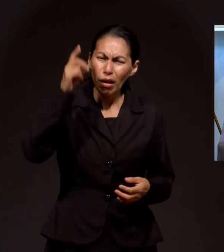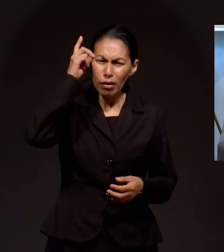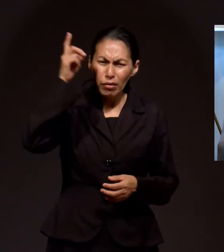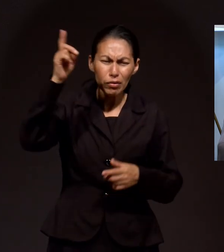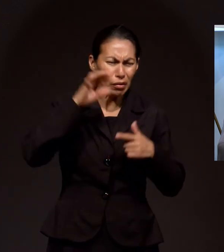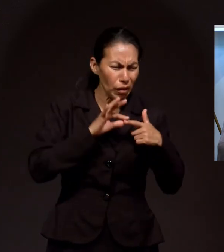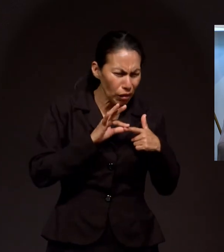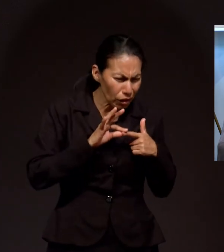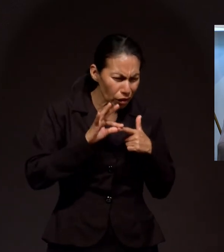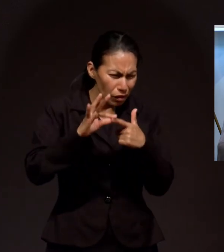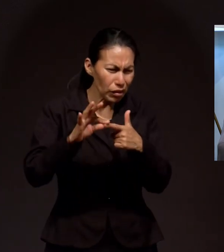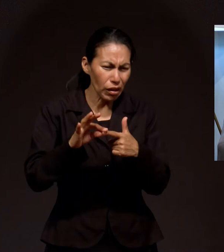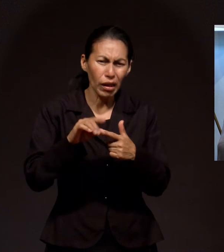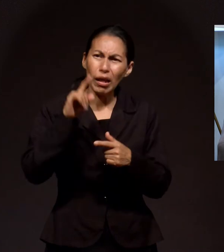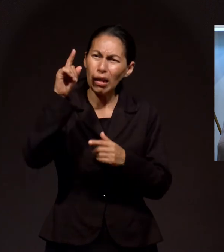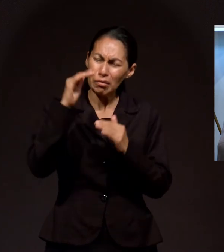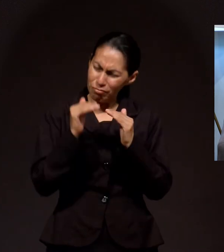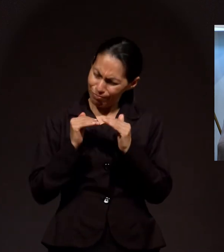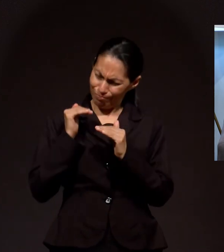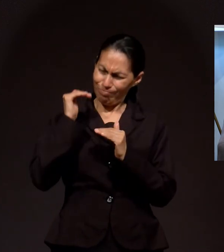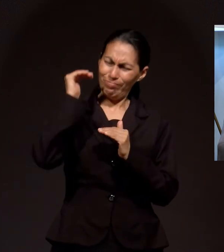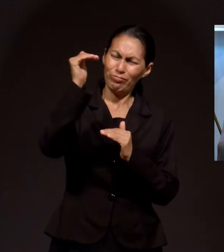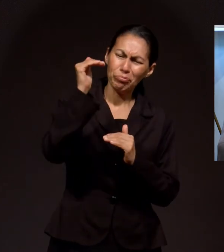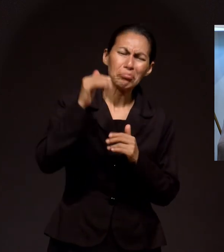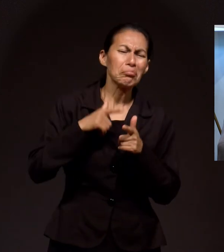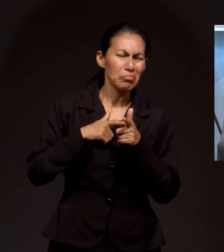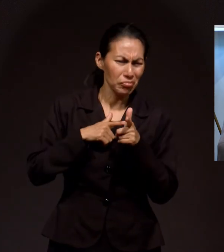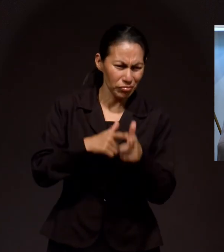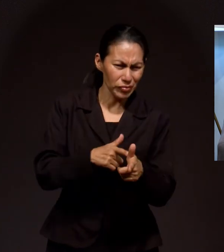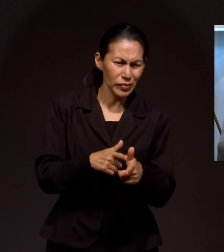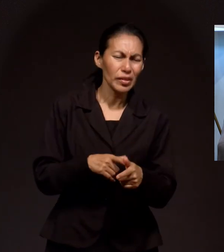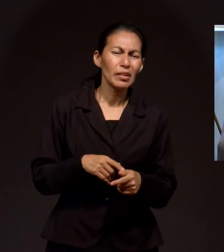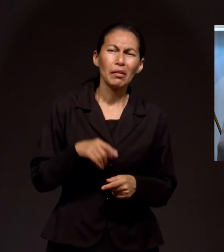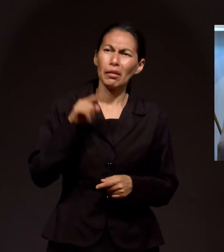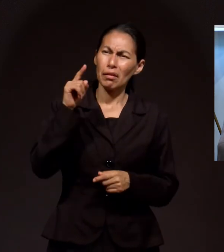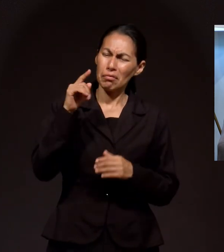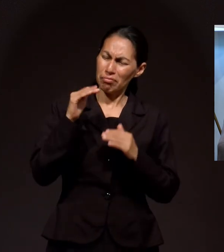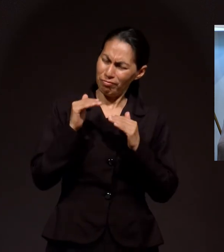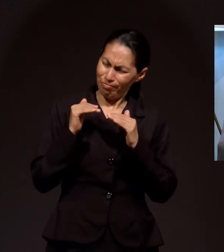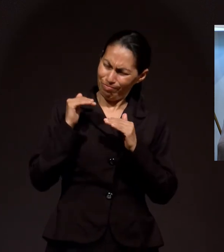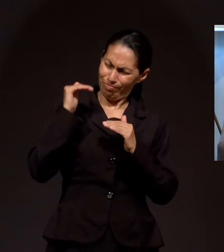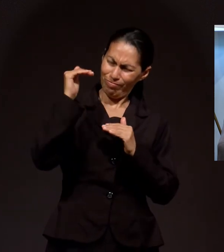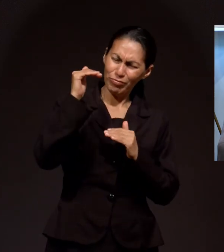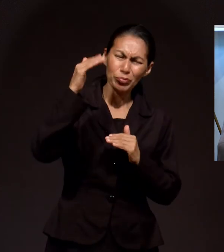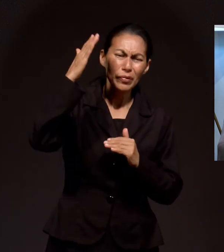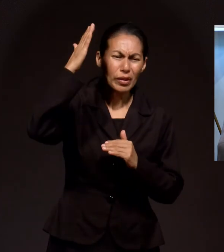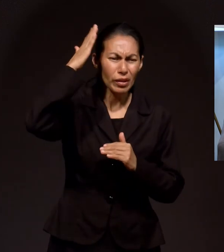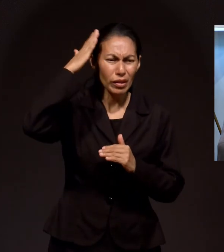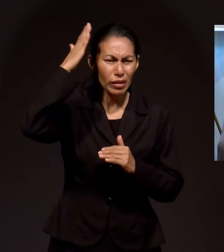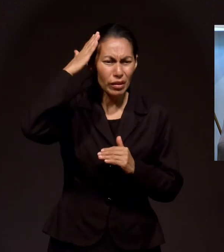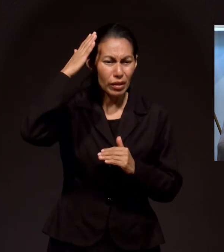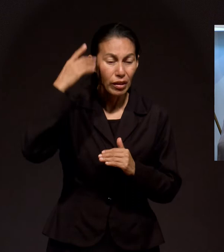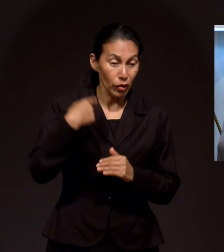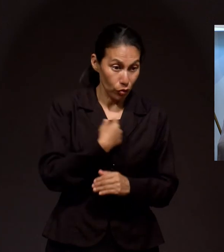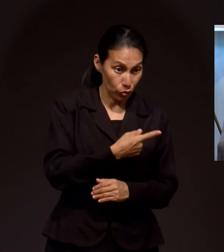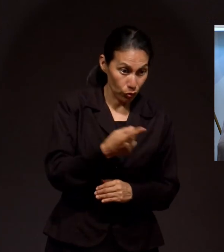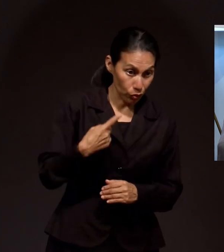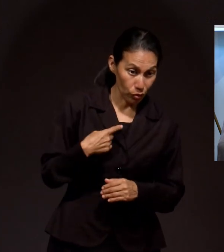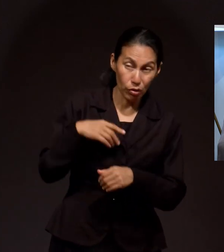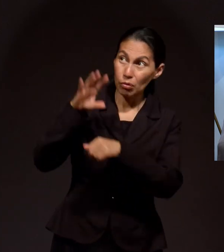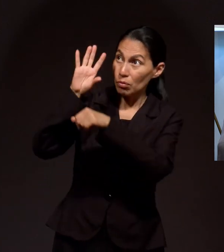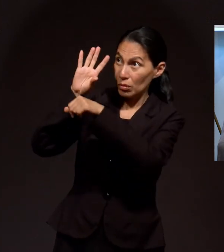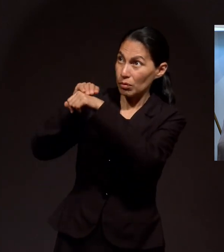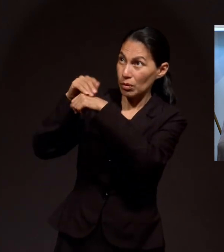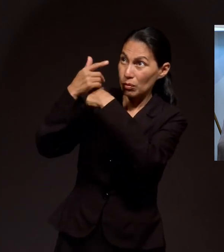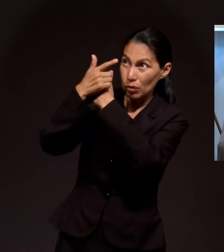el que toma el liderazgo. Él sigue siendo señor de este mundo. Él sigue siendo señor. Y si le